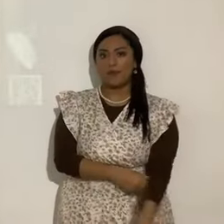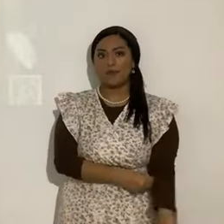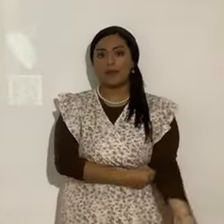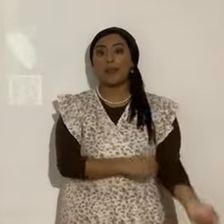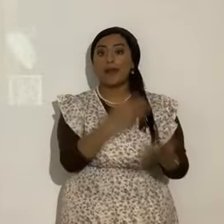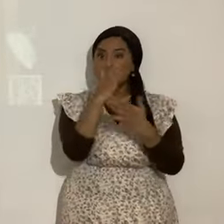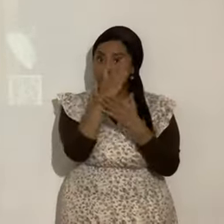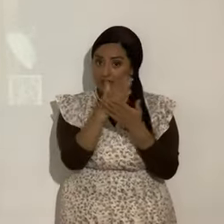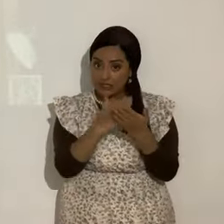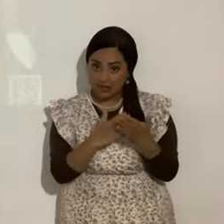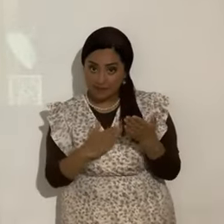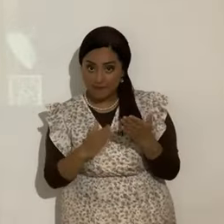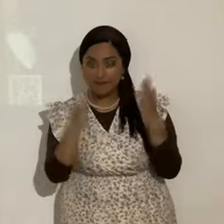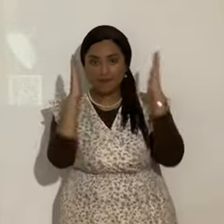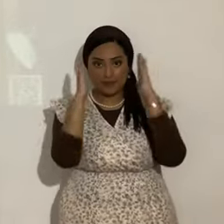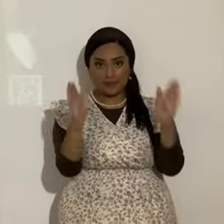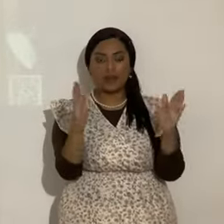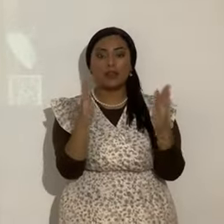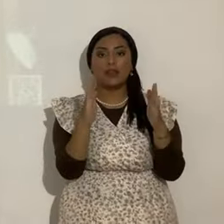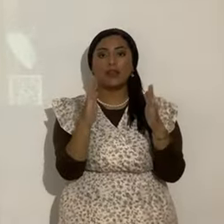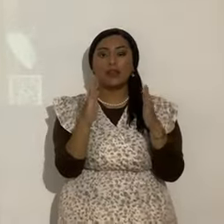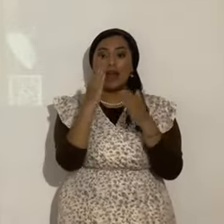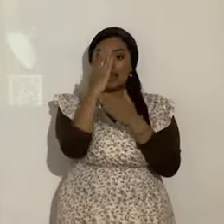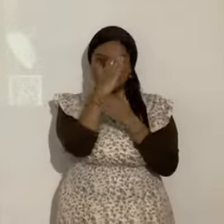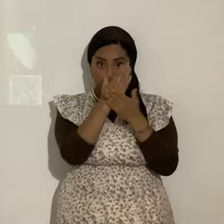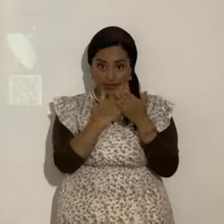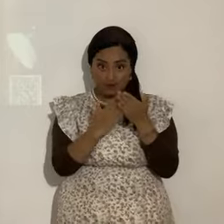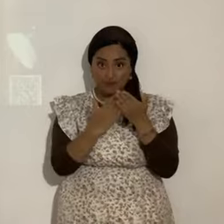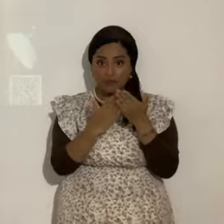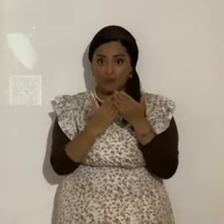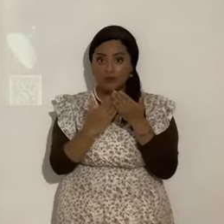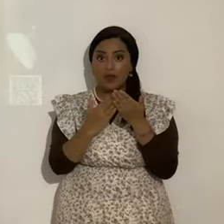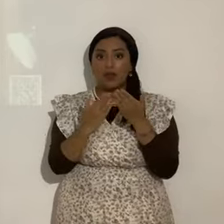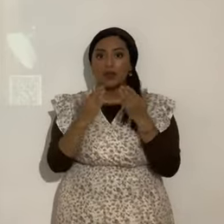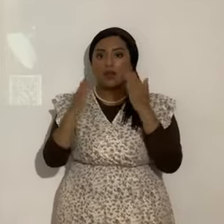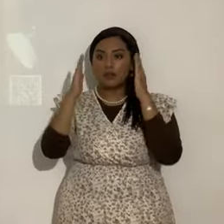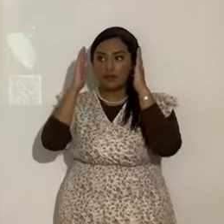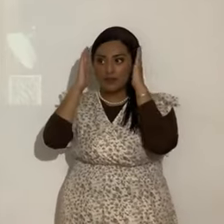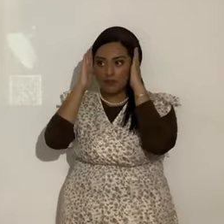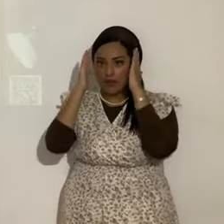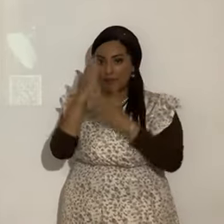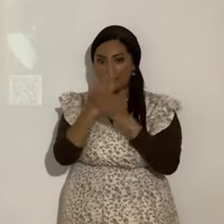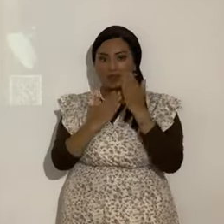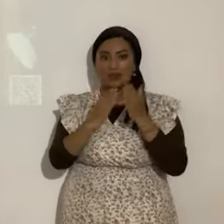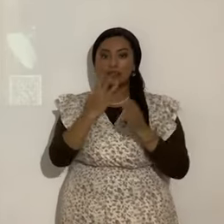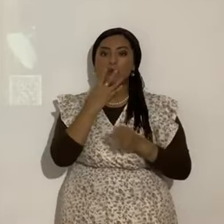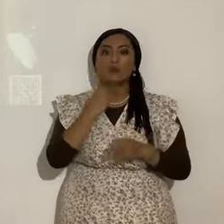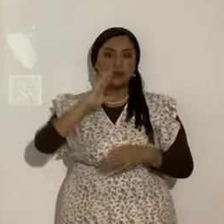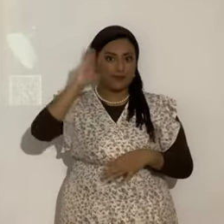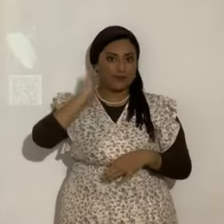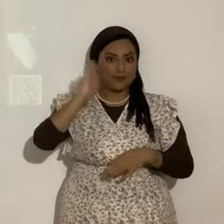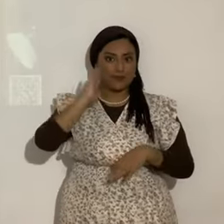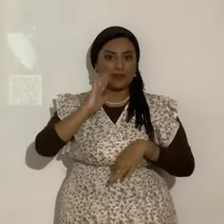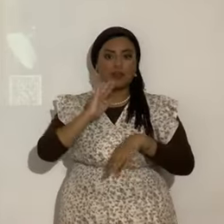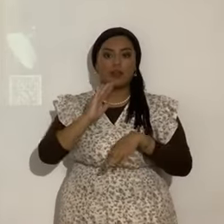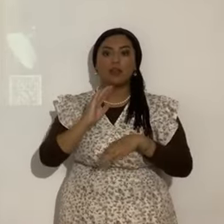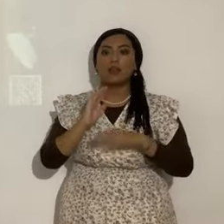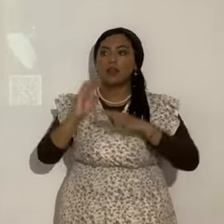Algunos. Fíjense muy bien. Le pusieron atención. Algunos judíos de esa época. Pusieron. Igual ahora. Pusieron